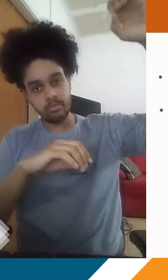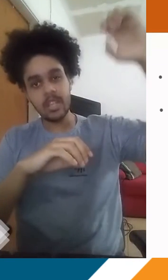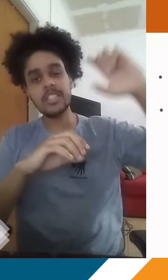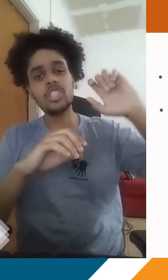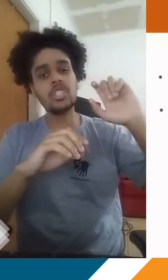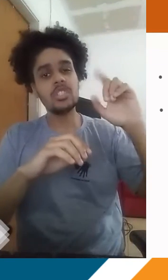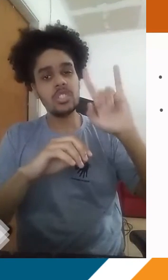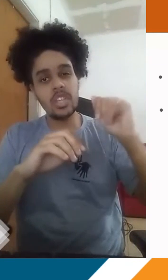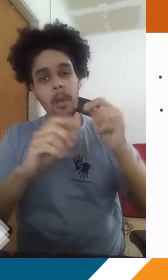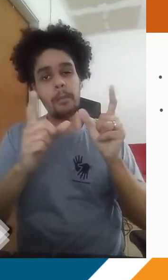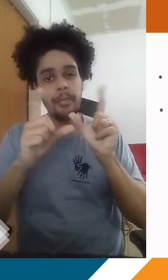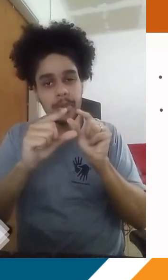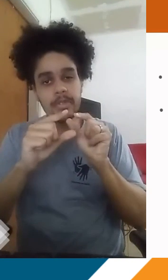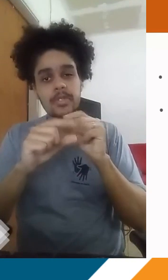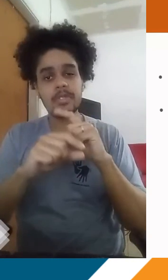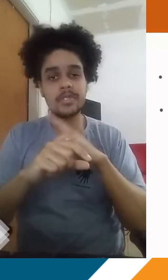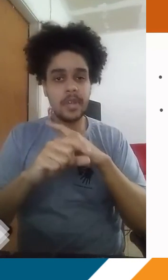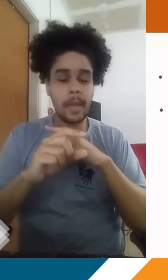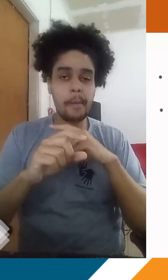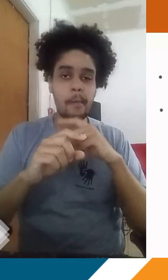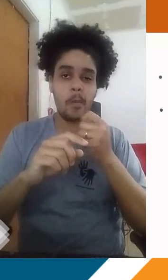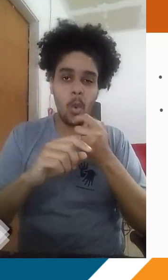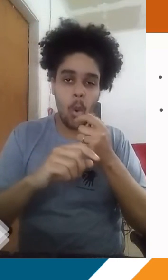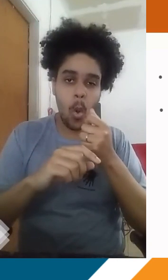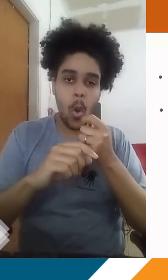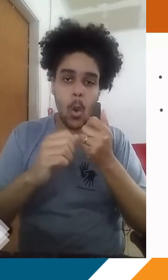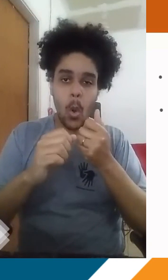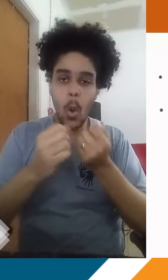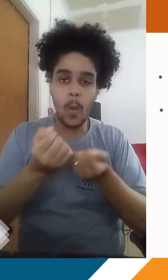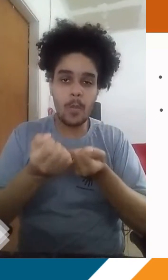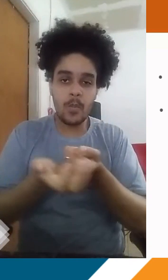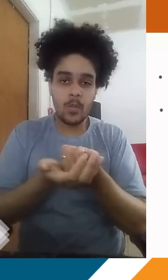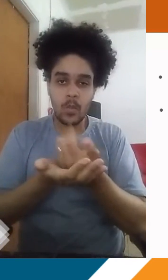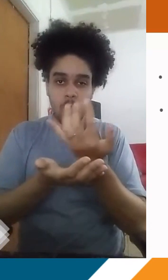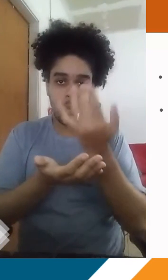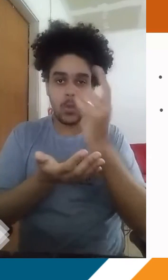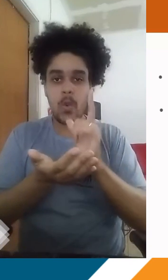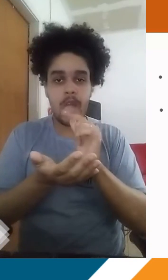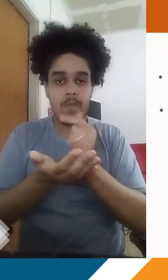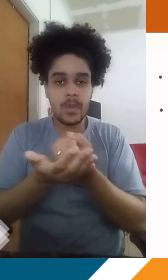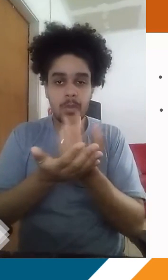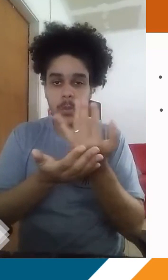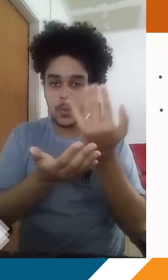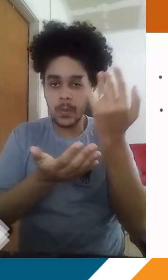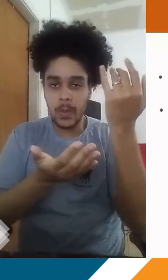curtos. Então, tudo isso faz com que a gente tenha menos evaporação de corpos d'água, corpos hídricos.